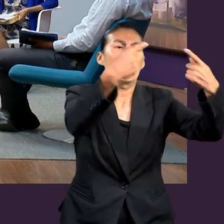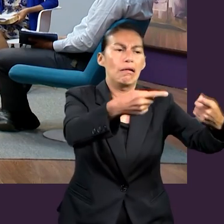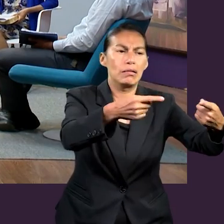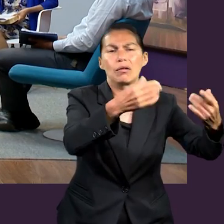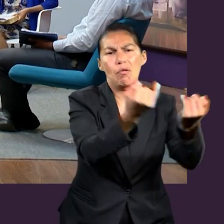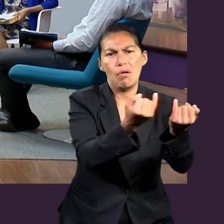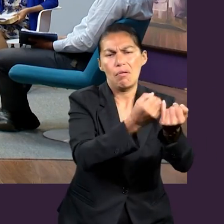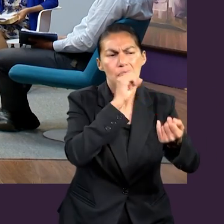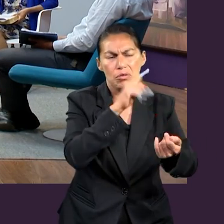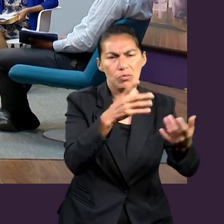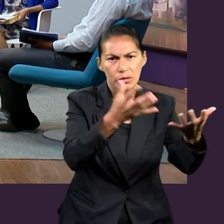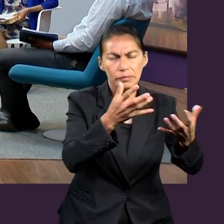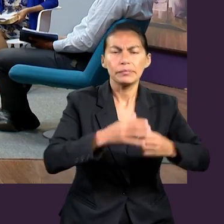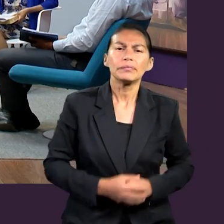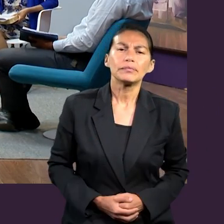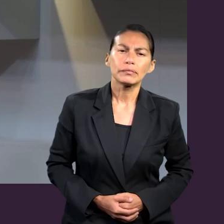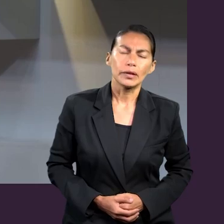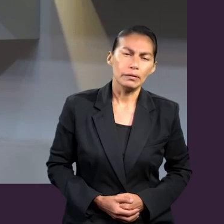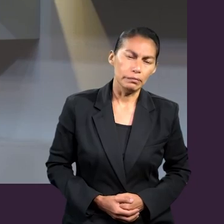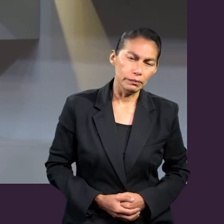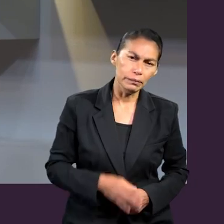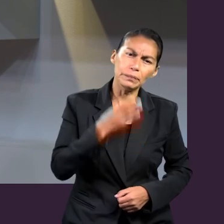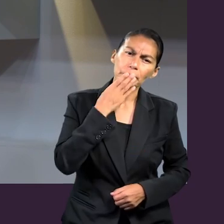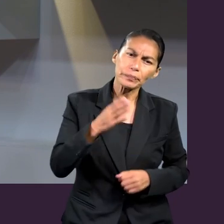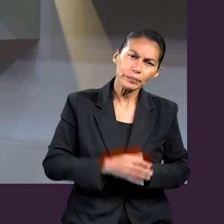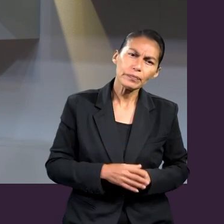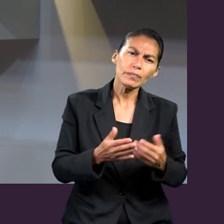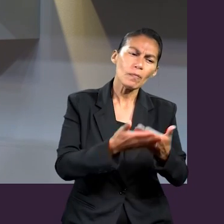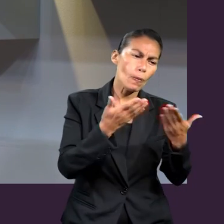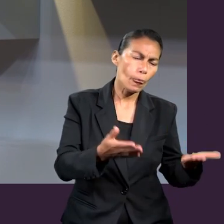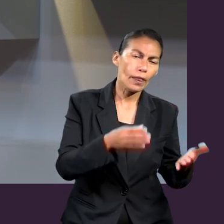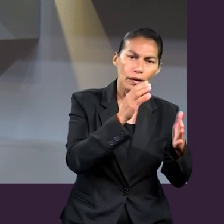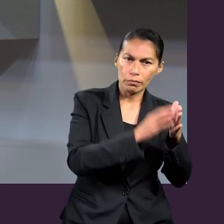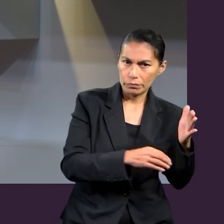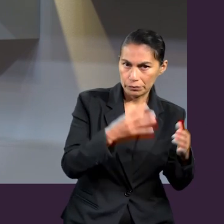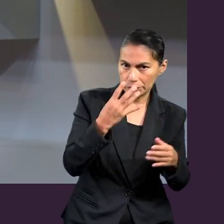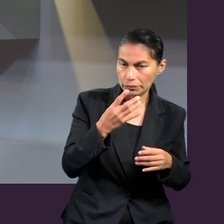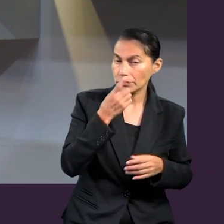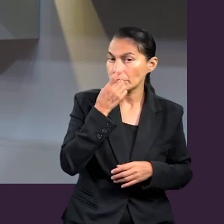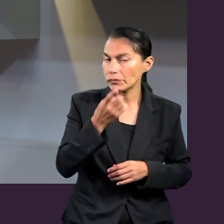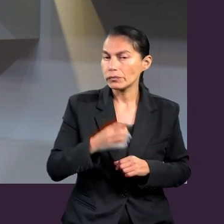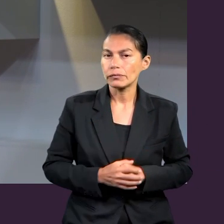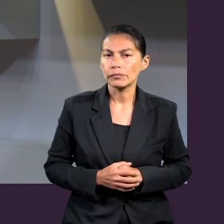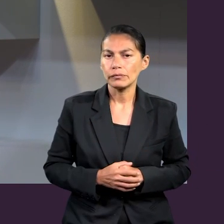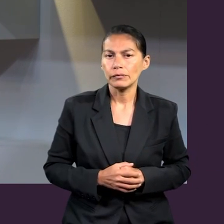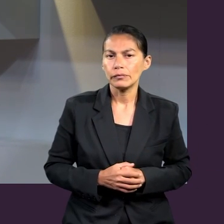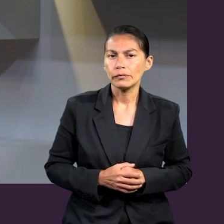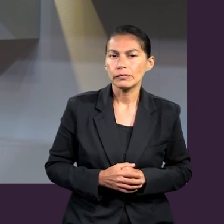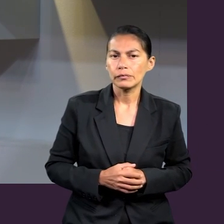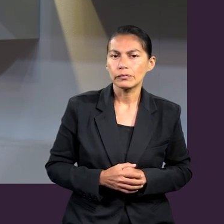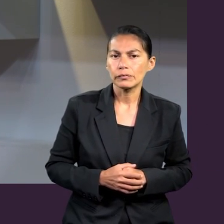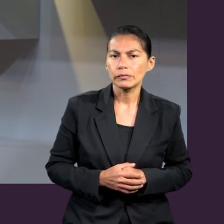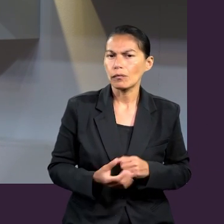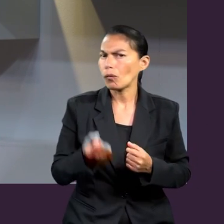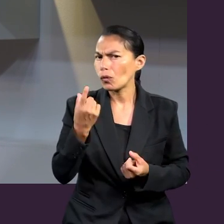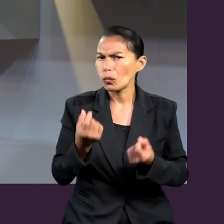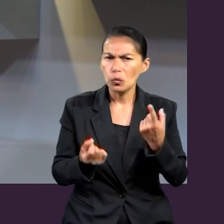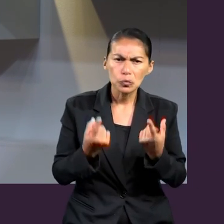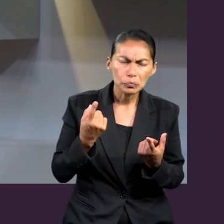Ahora, también en el capítulo 4, nosotros nos damos cuenta que se dan algunos dones, ¿no? De